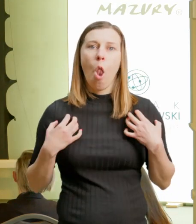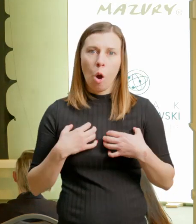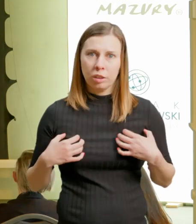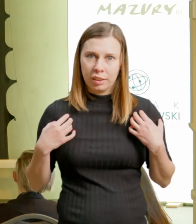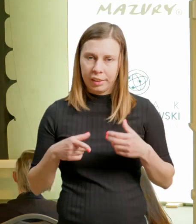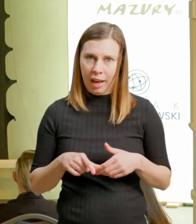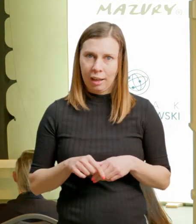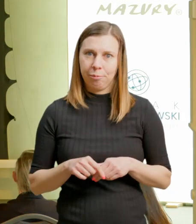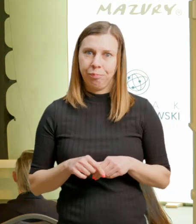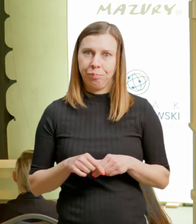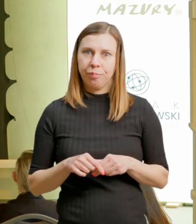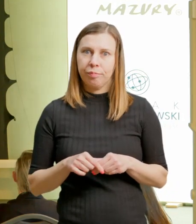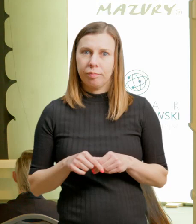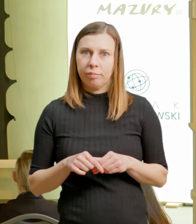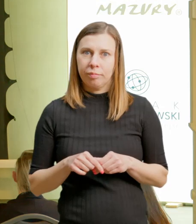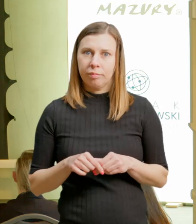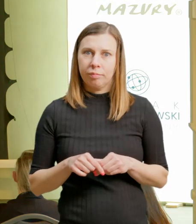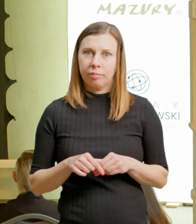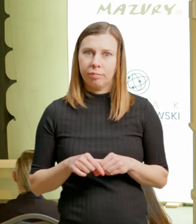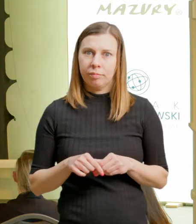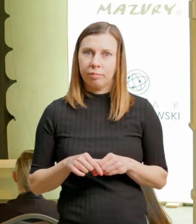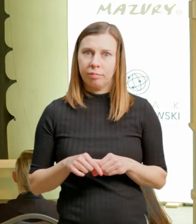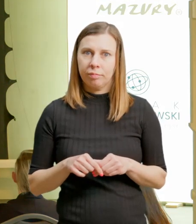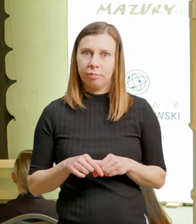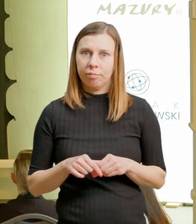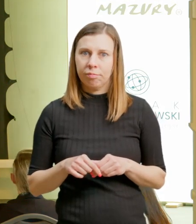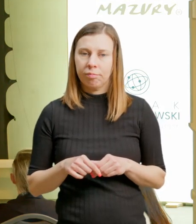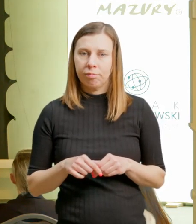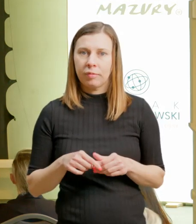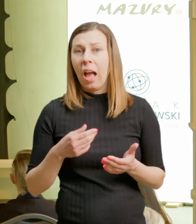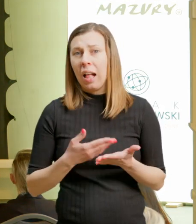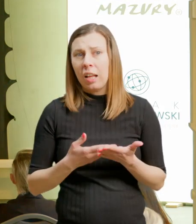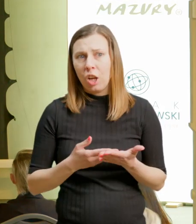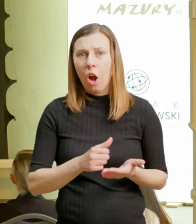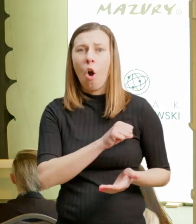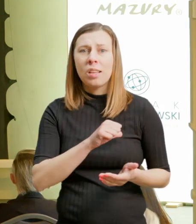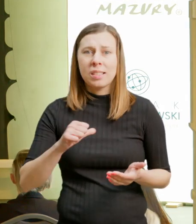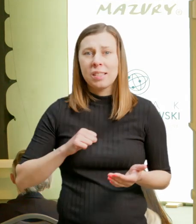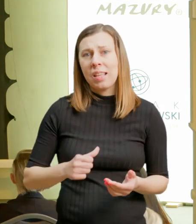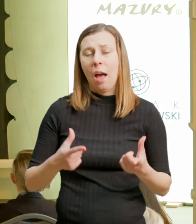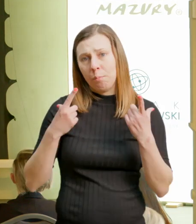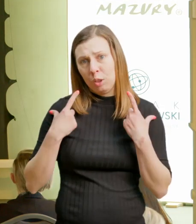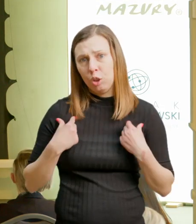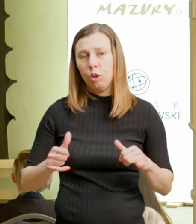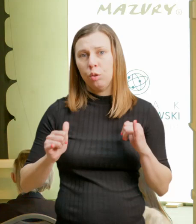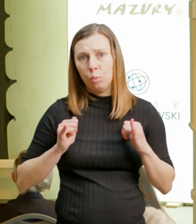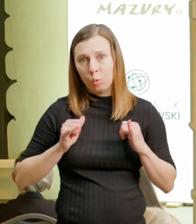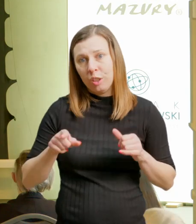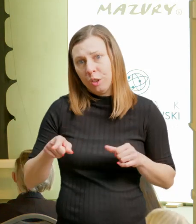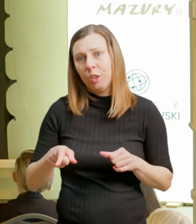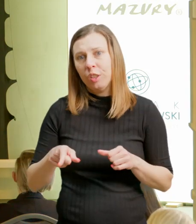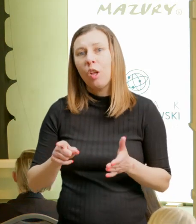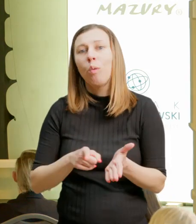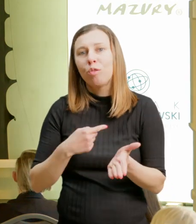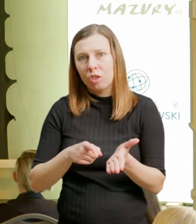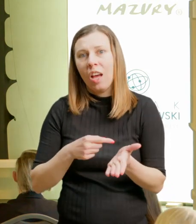są w znaczącym stopniu ekologami i preferują tego rodzaju